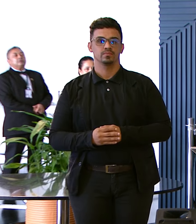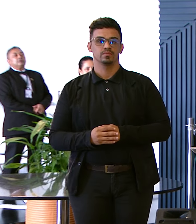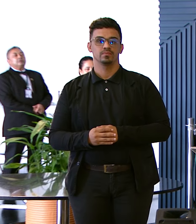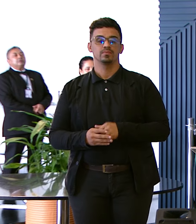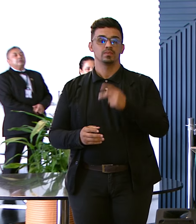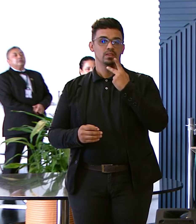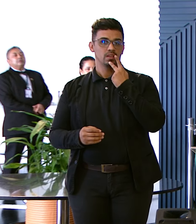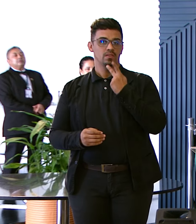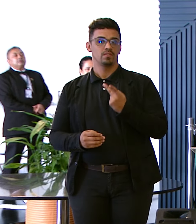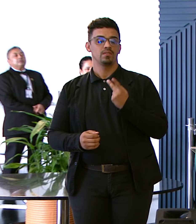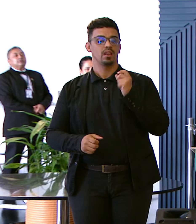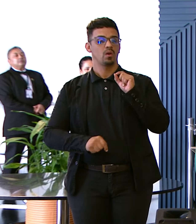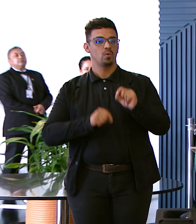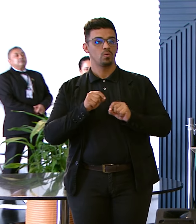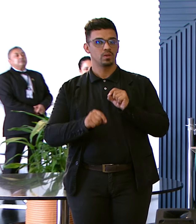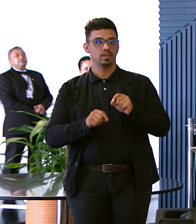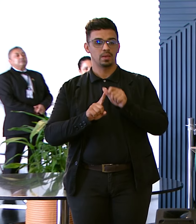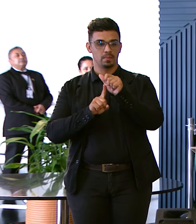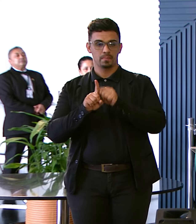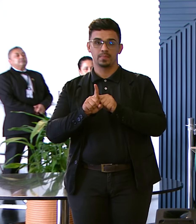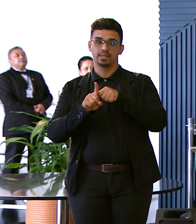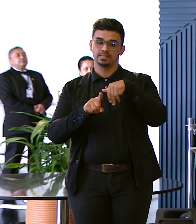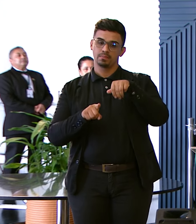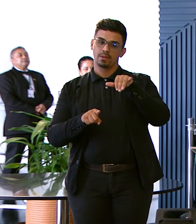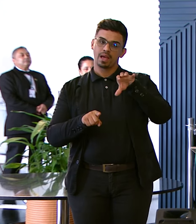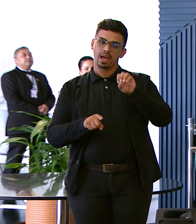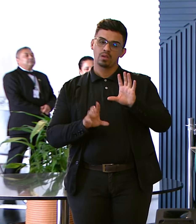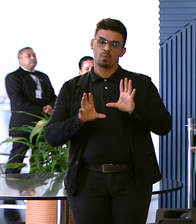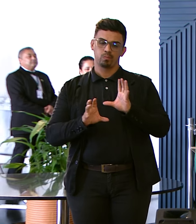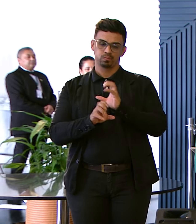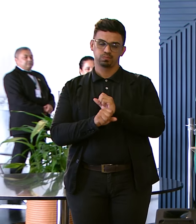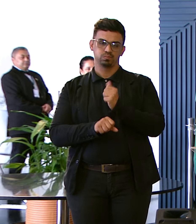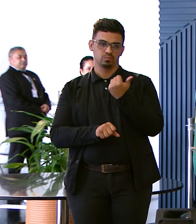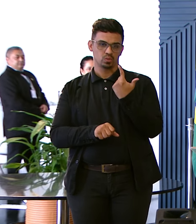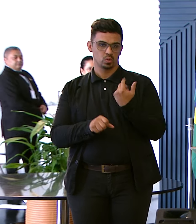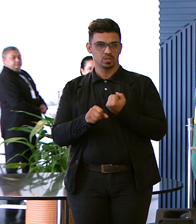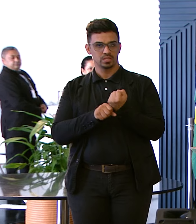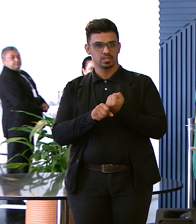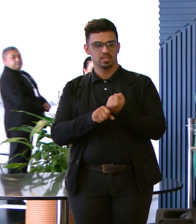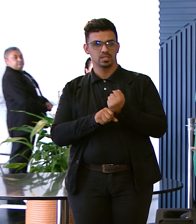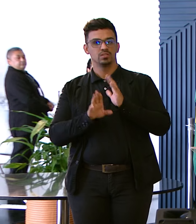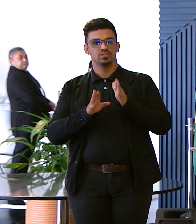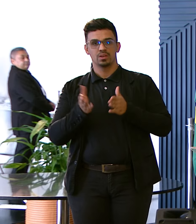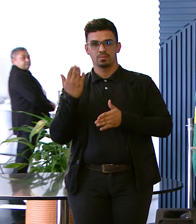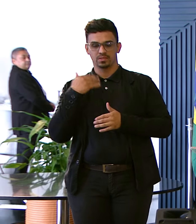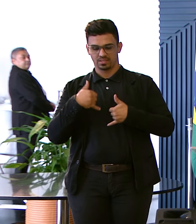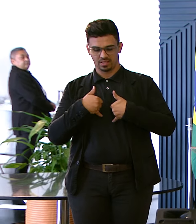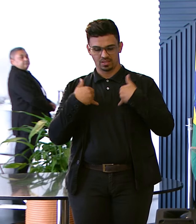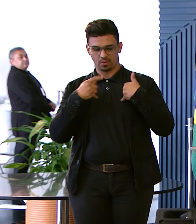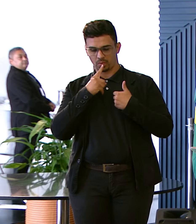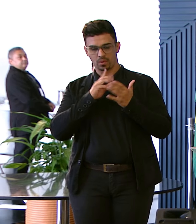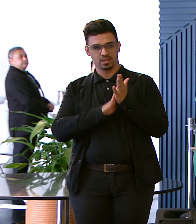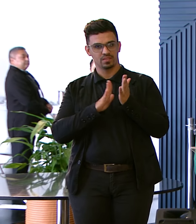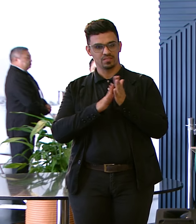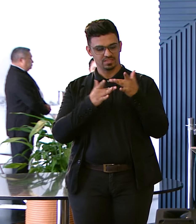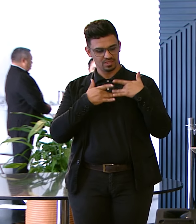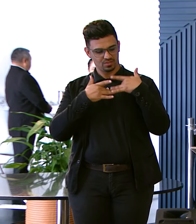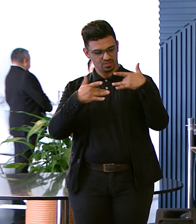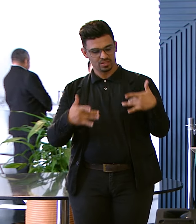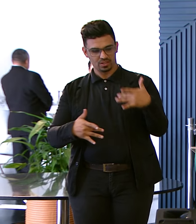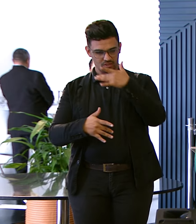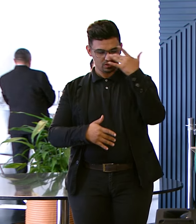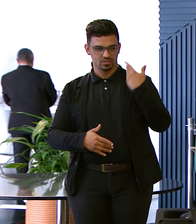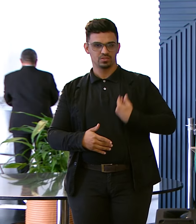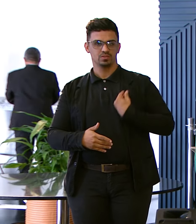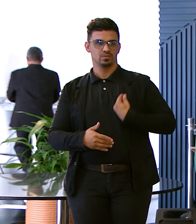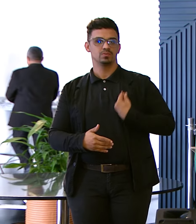Dizer que Em maio Completamos Doze anos De existência E foi feito Um aniversário solidário Onde os presentes Eram